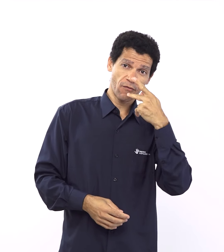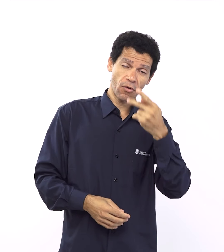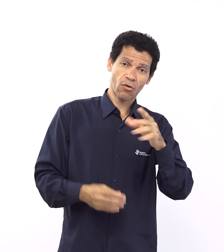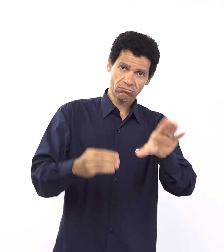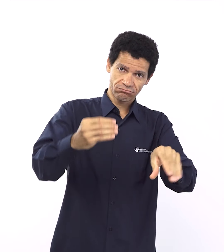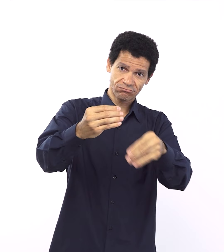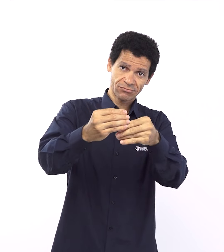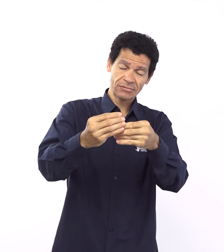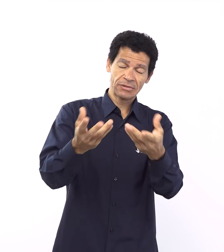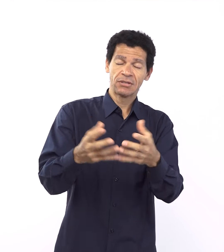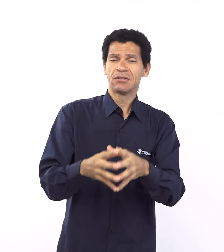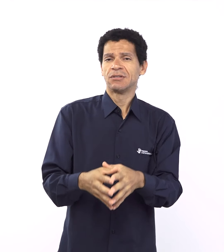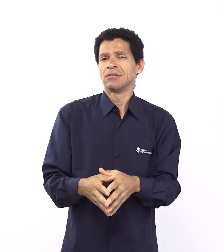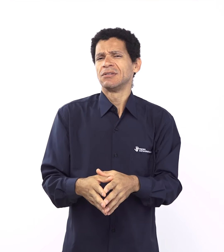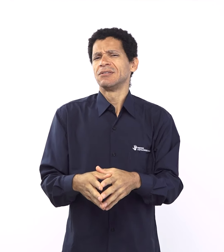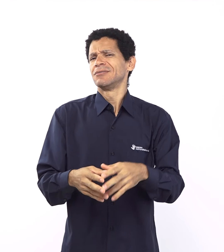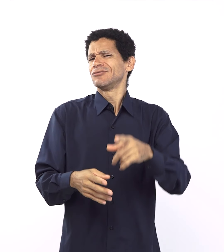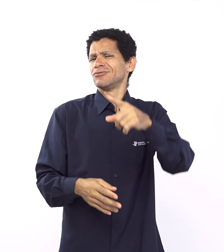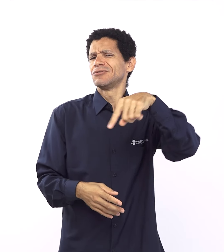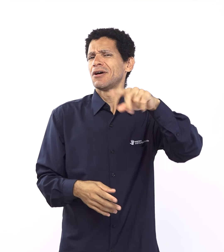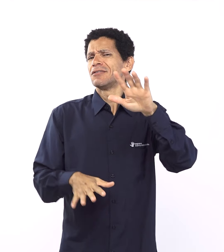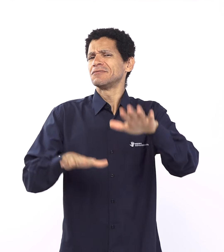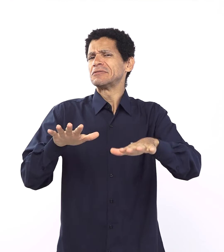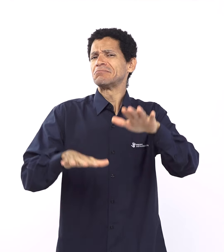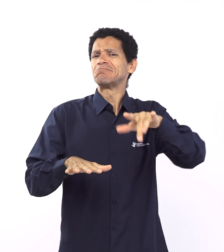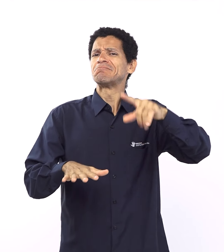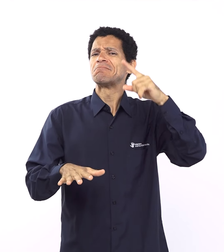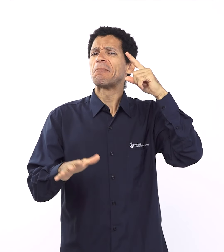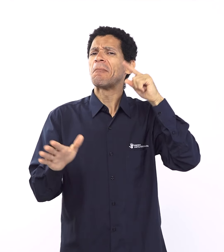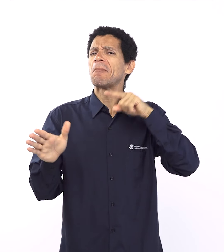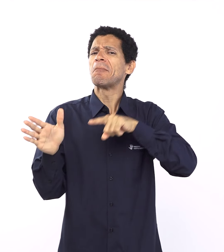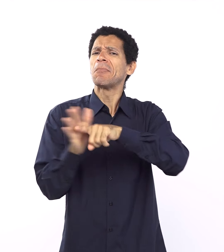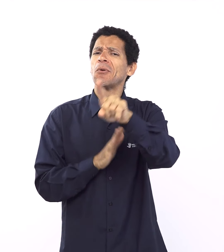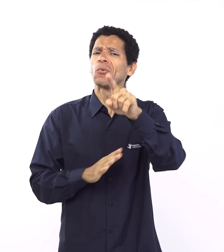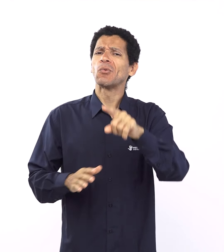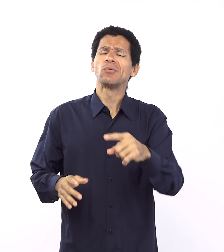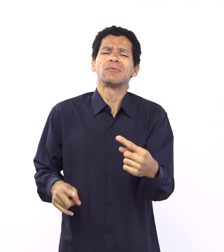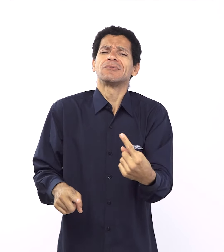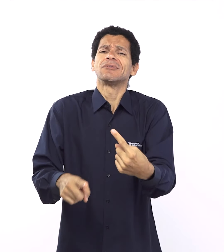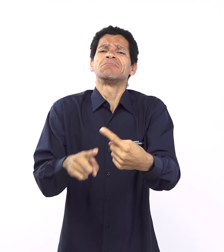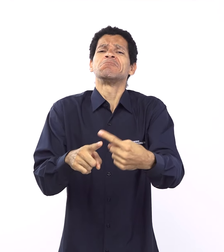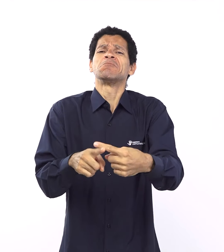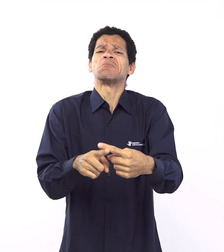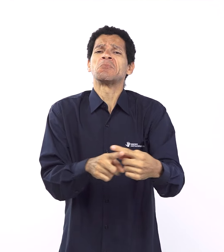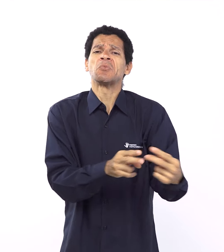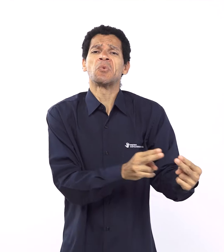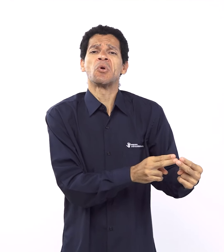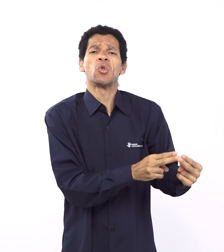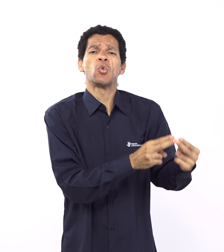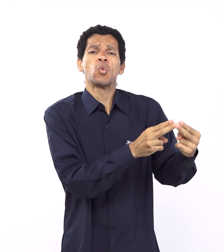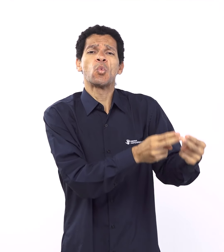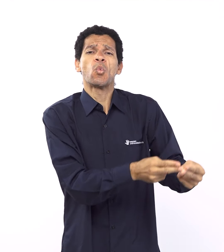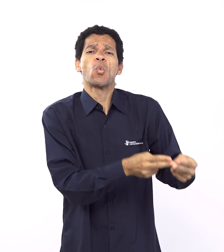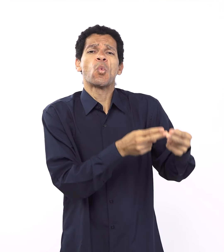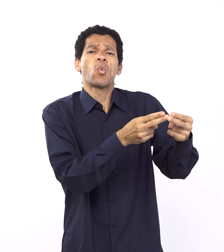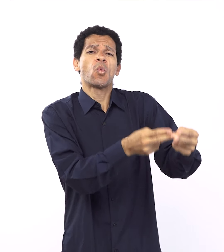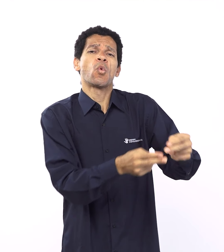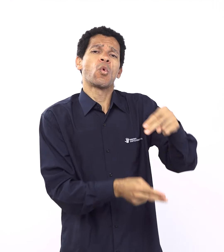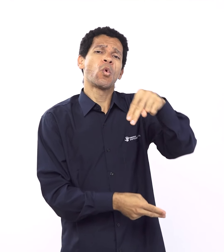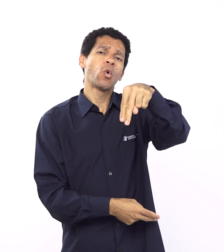9 que Moisés, de Noé, achou graça diante de Deus, que ele era homem justo, íntegro, mas de grande destaque é que ele